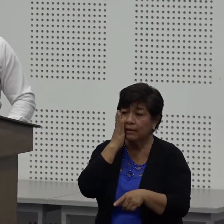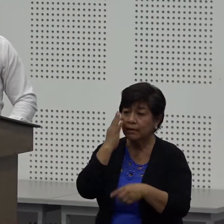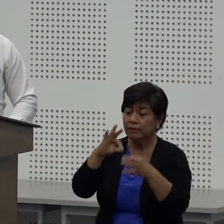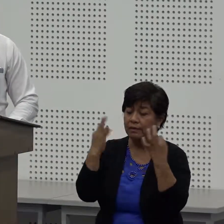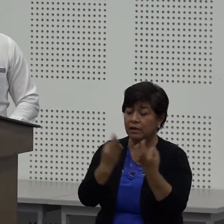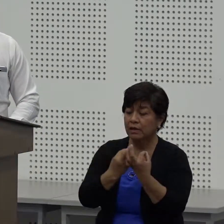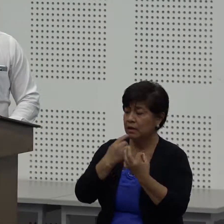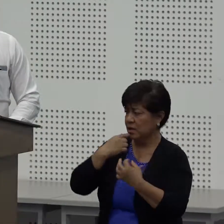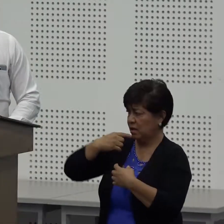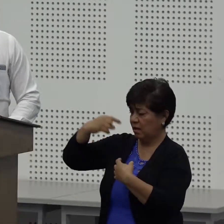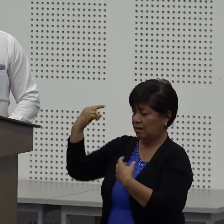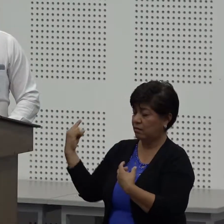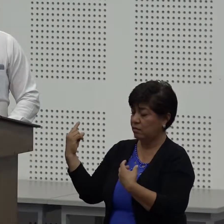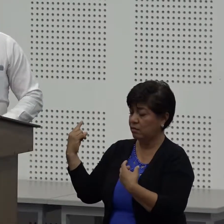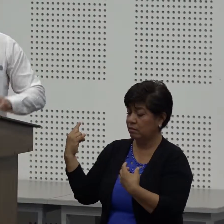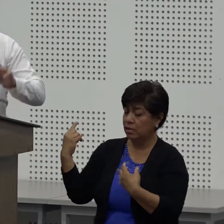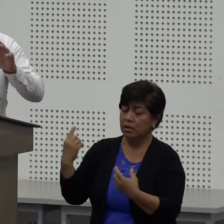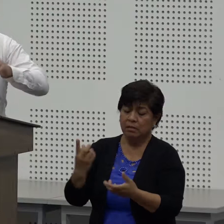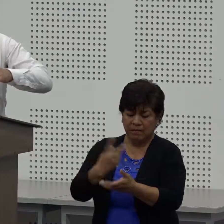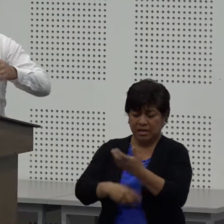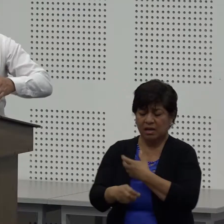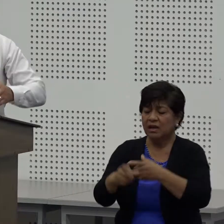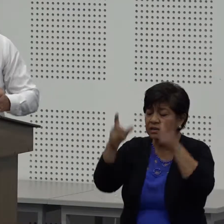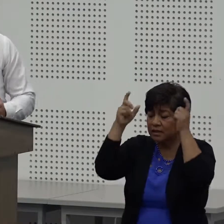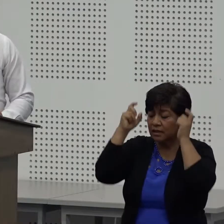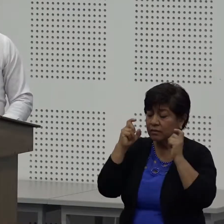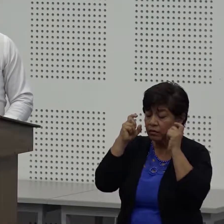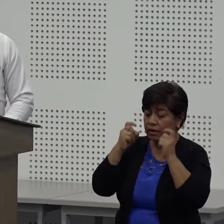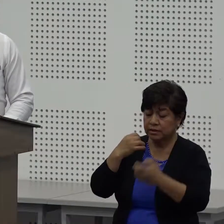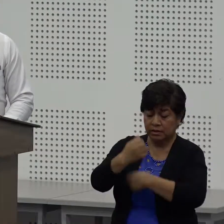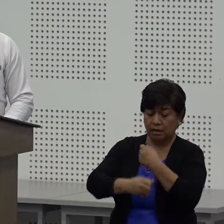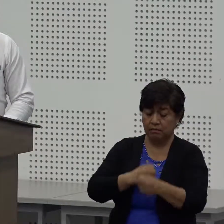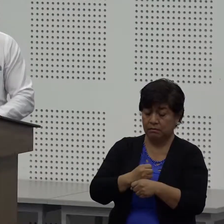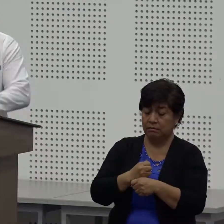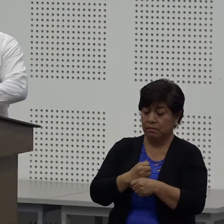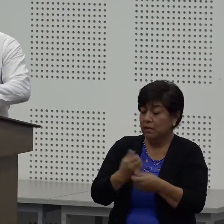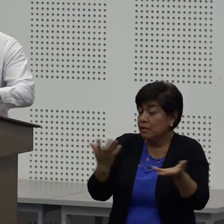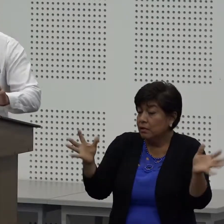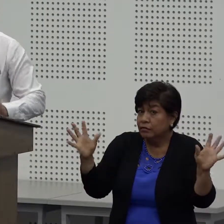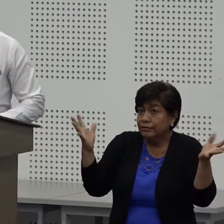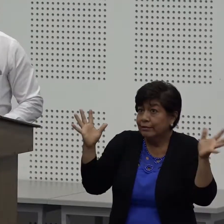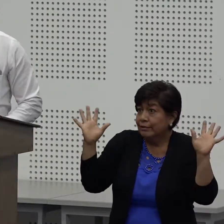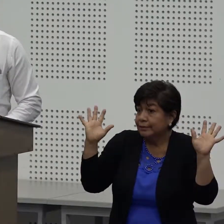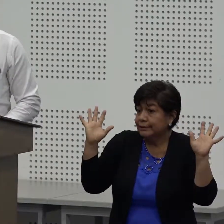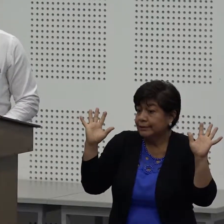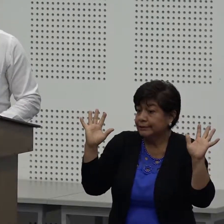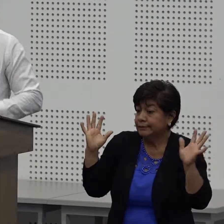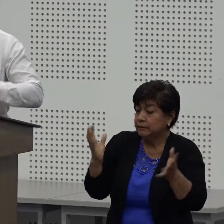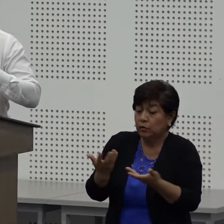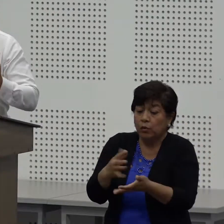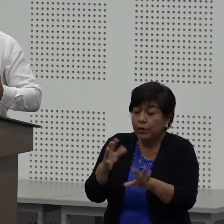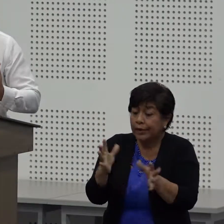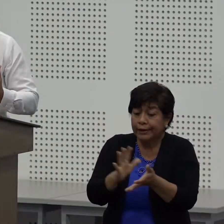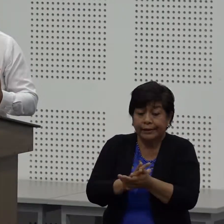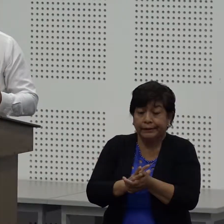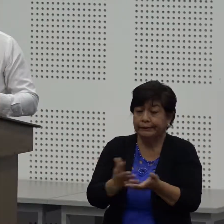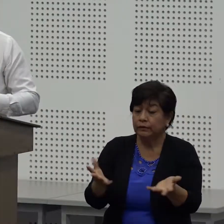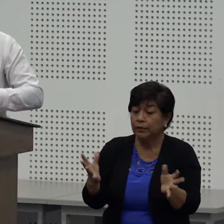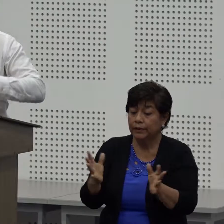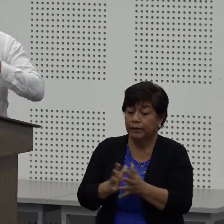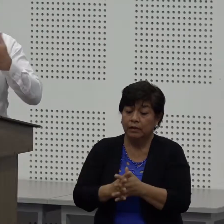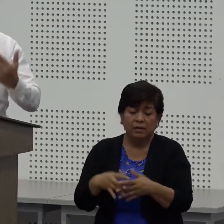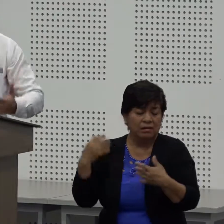se acercó y me dijo mi hija se gradúa en este año y no sé qué va a pasar con ella porque no hay alternativas